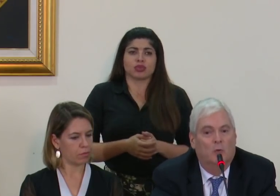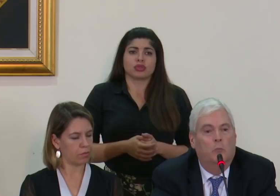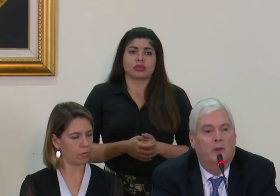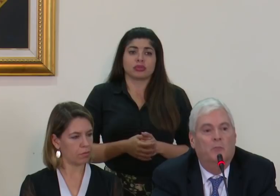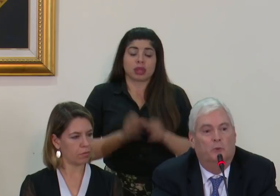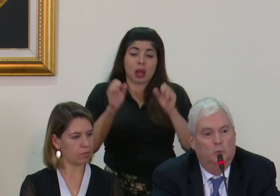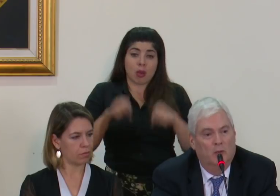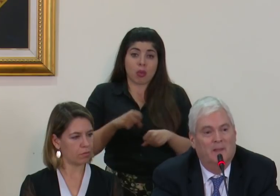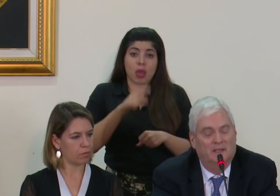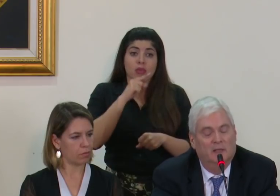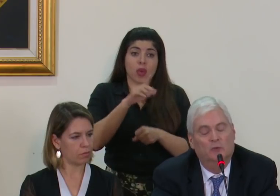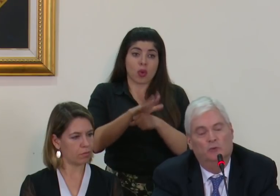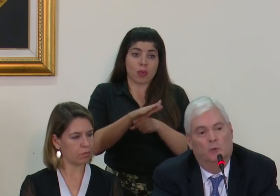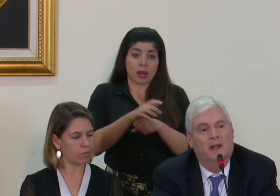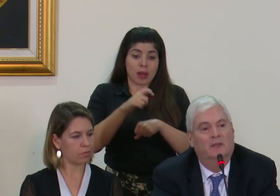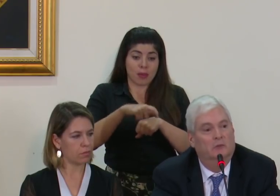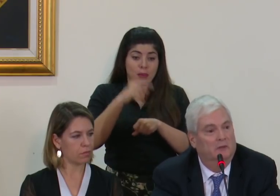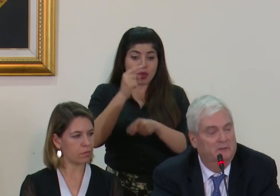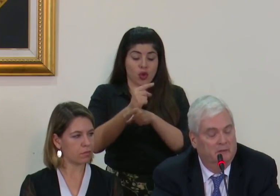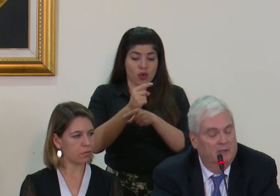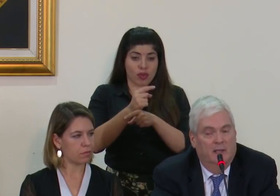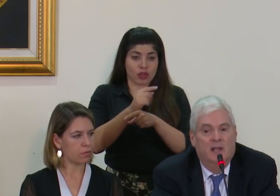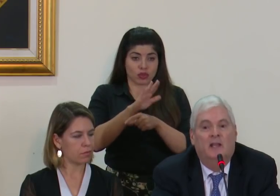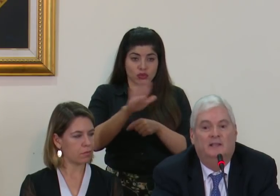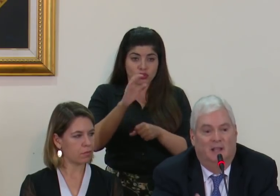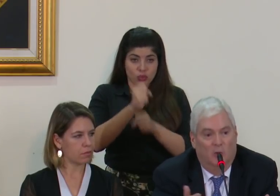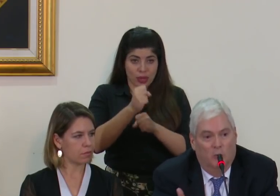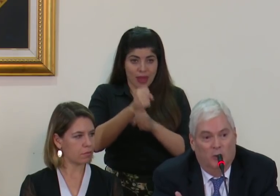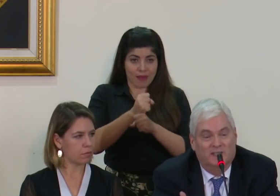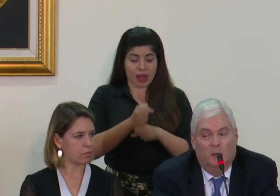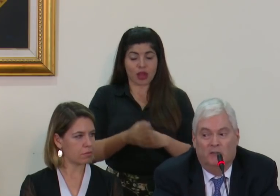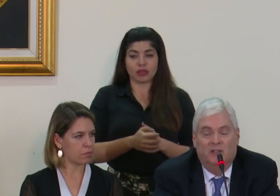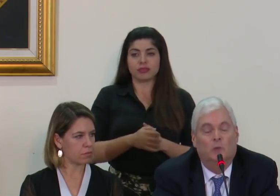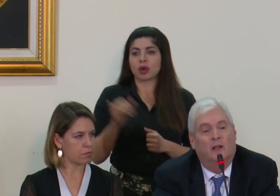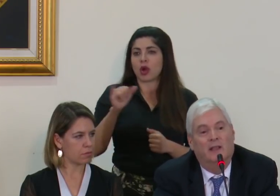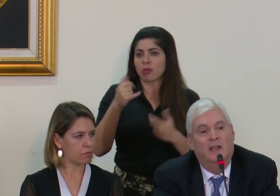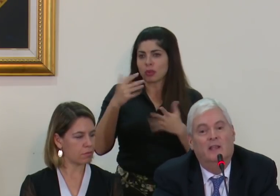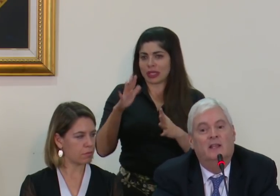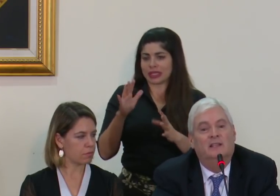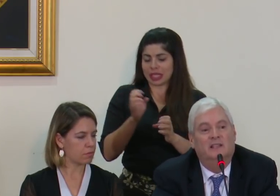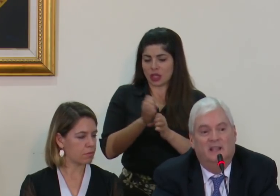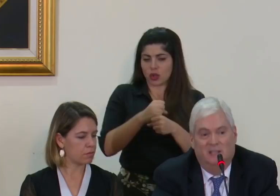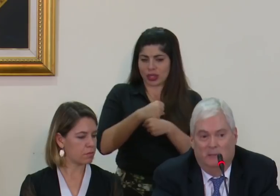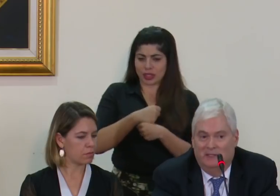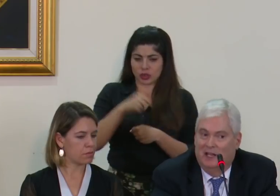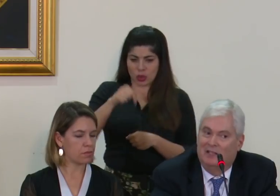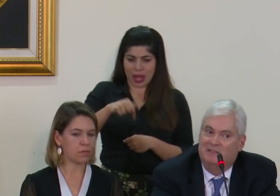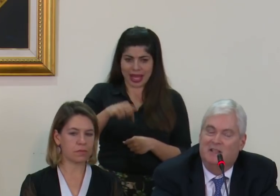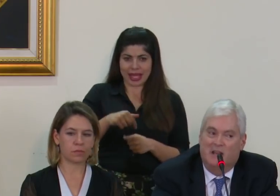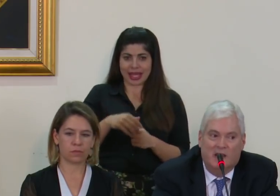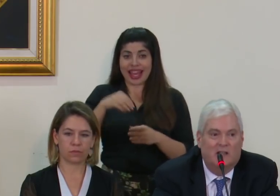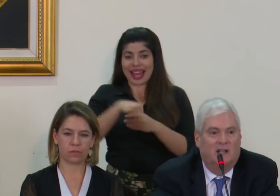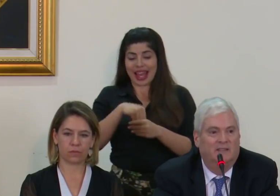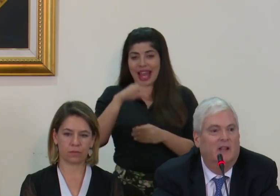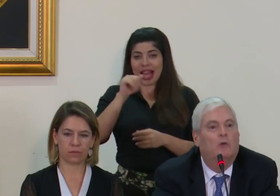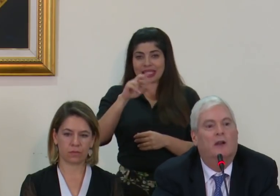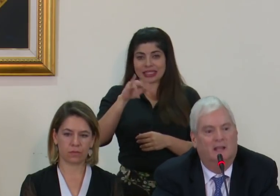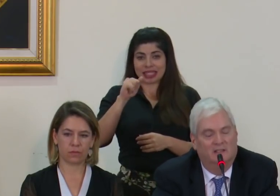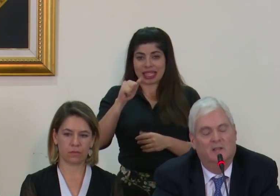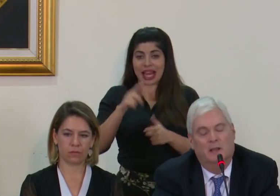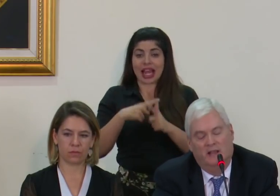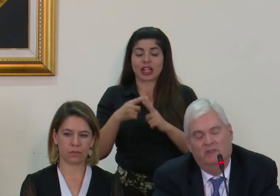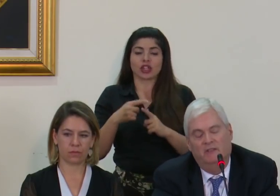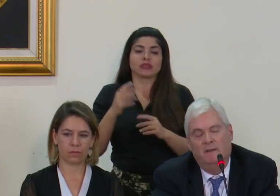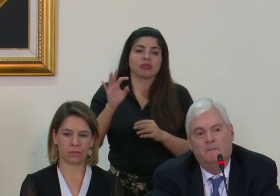puedan cumplir oportunamente con sus obligaciones tal como lo estaba haciendo aquí directamente la cancillería casi que